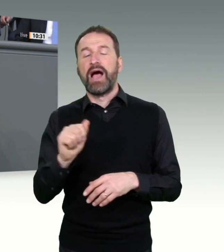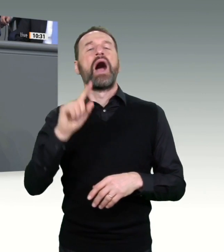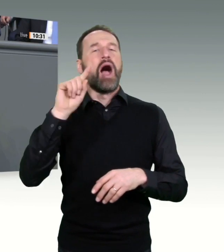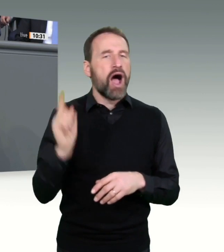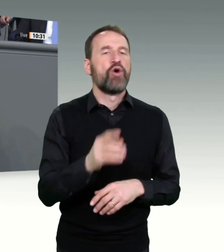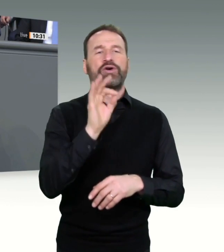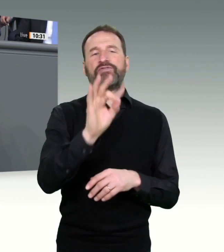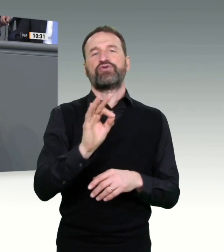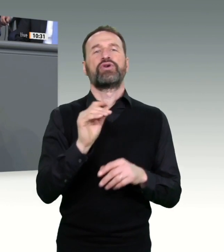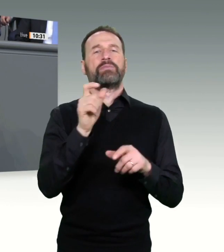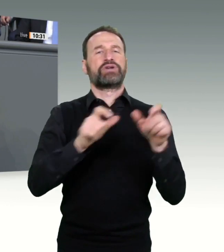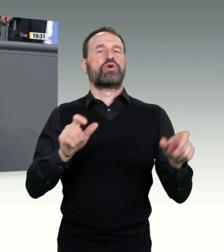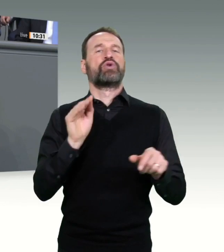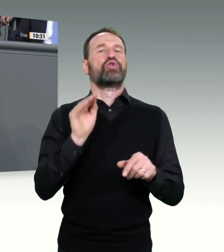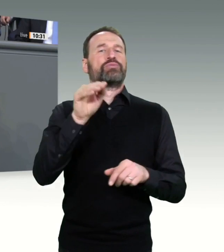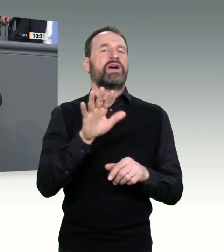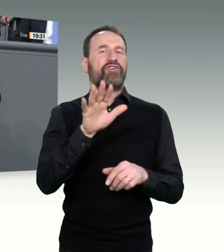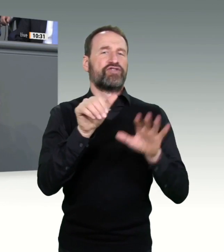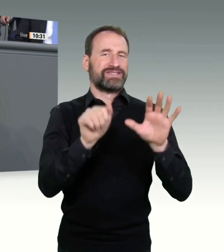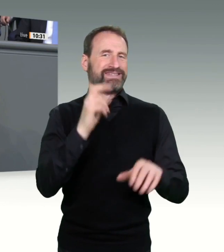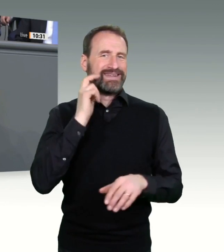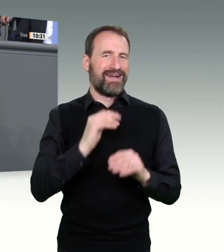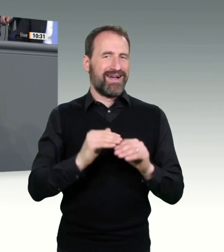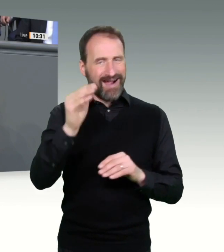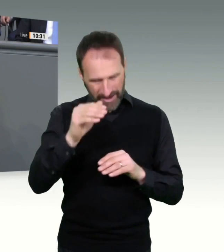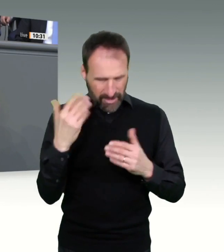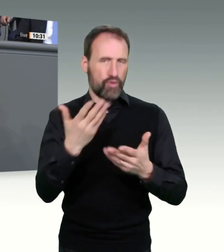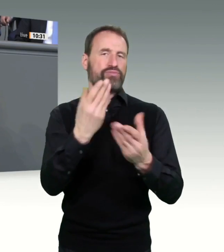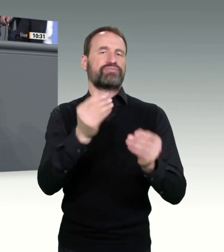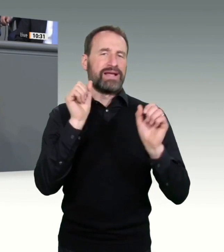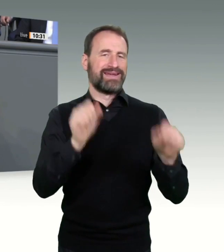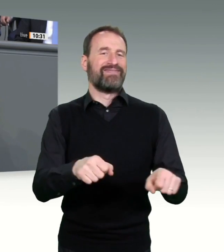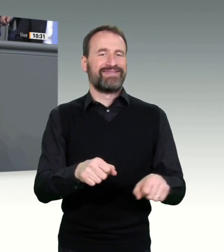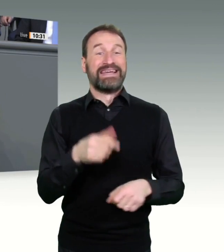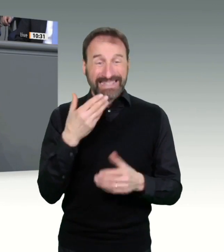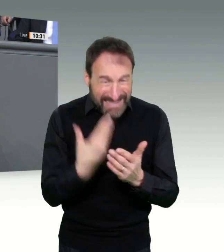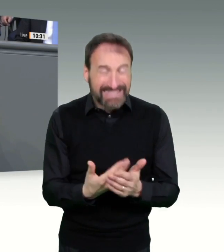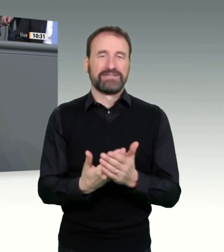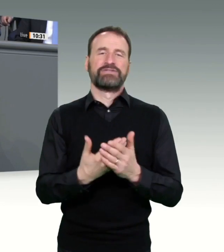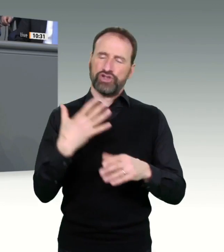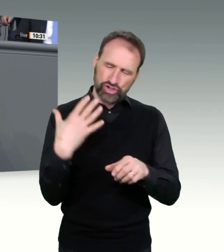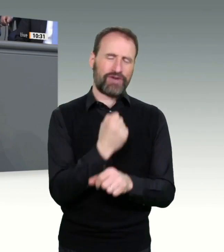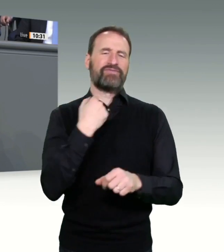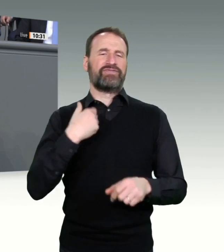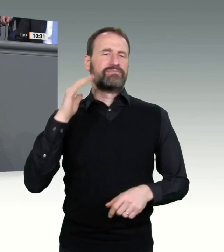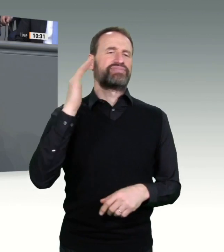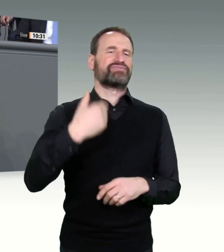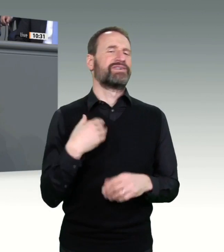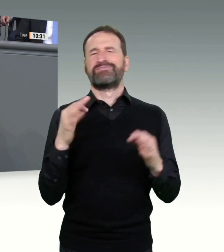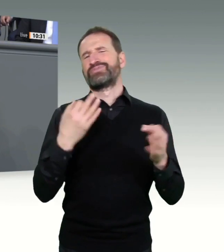nicht noch mal einen Bundesmonstrum, das nachentwickelt wird. Dafür ist es leider, muss ich sagen, zu spät. Jetzt lassen